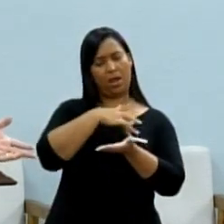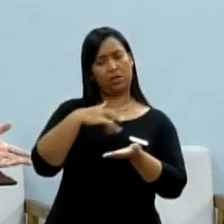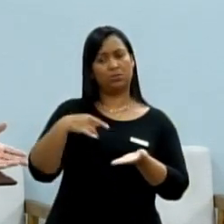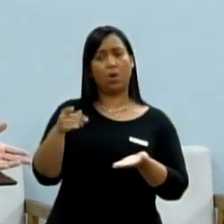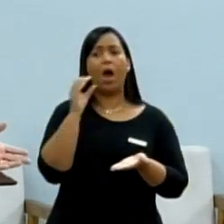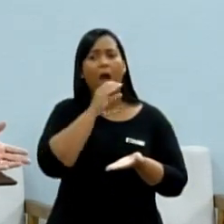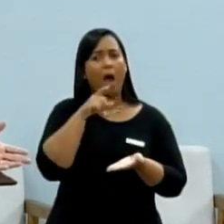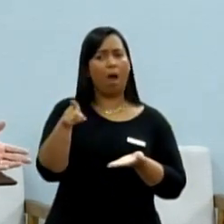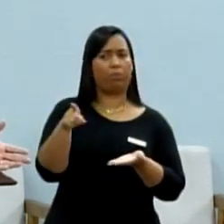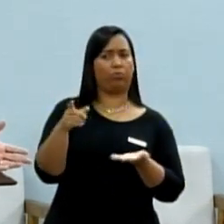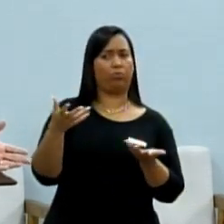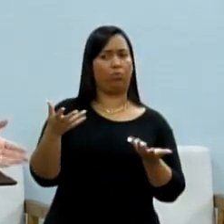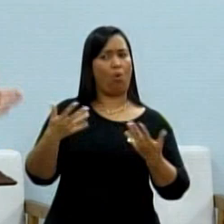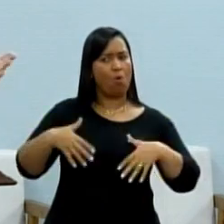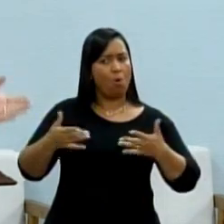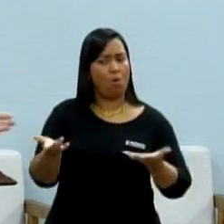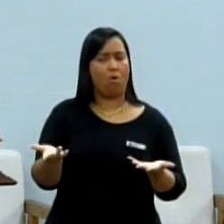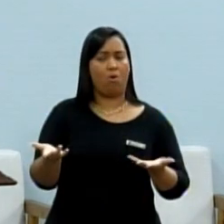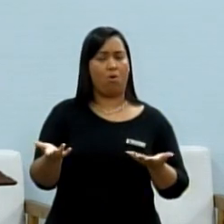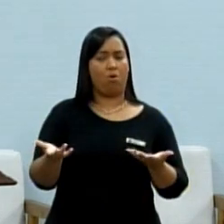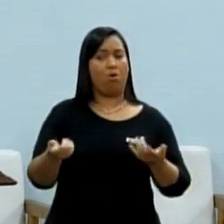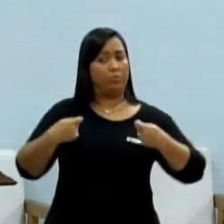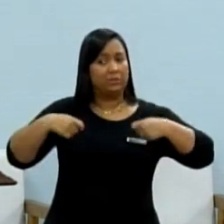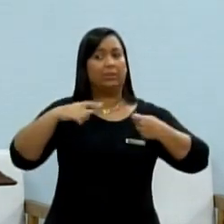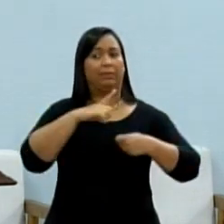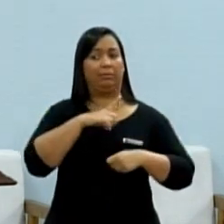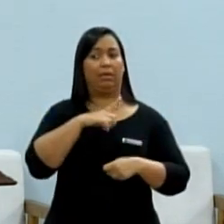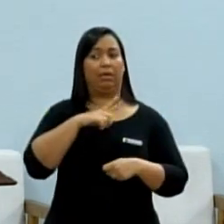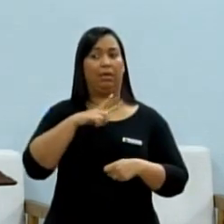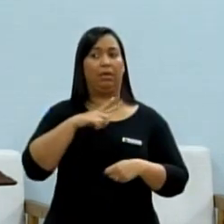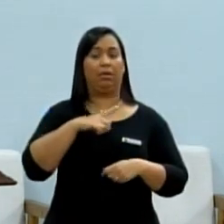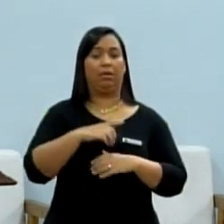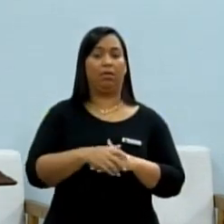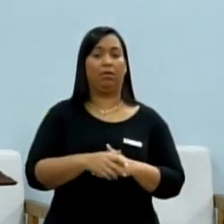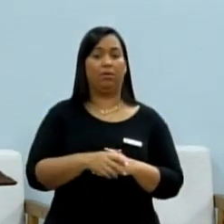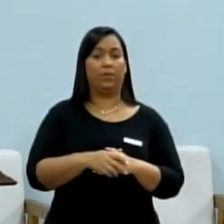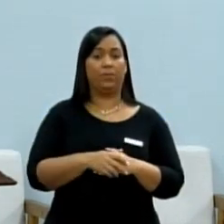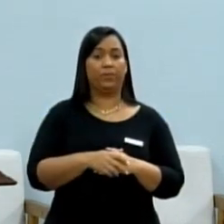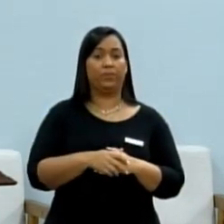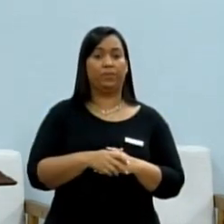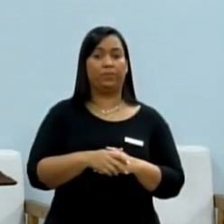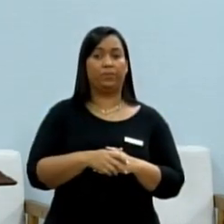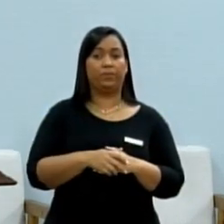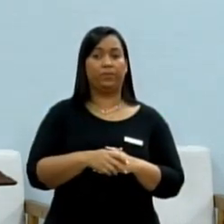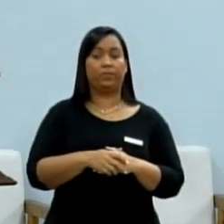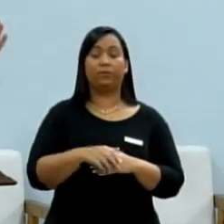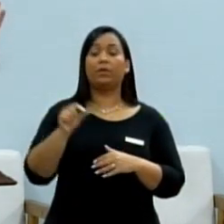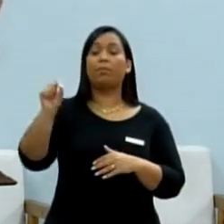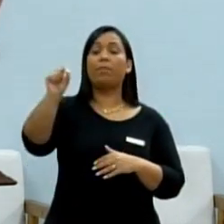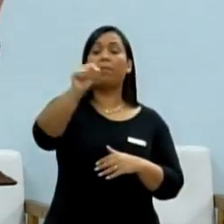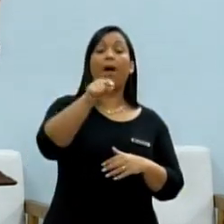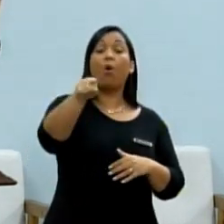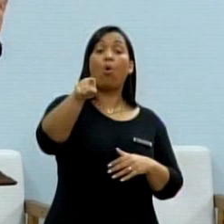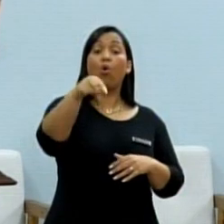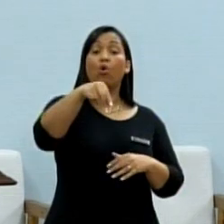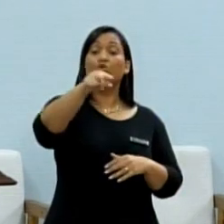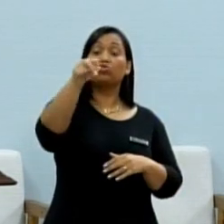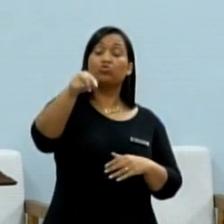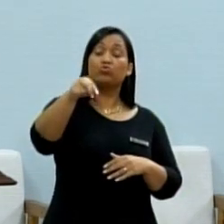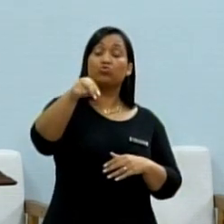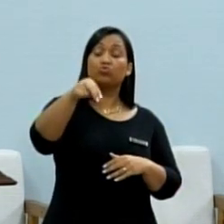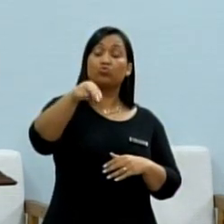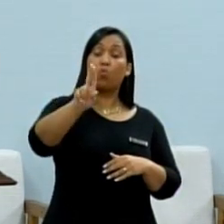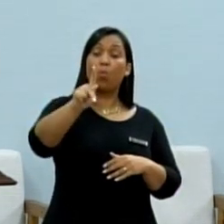o mais rápido possível, que no mínimo, vereadores, nós temos que ter na zona norte, pelo menos na Upa